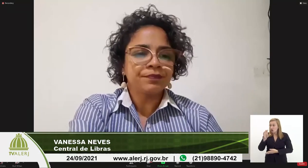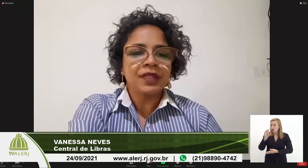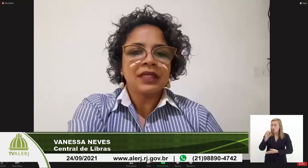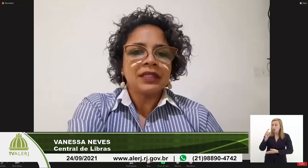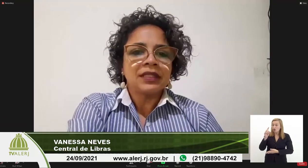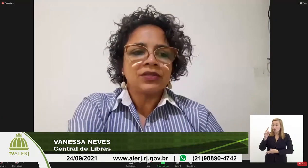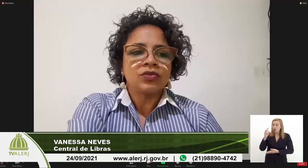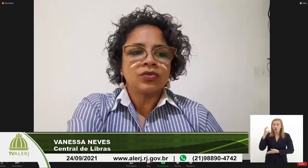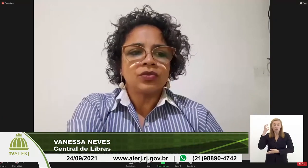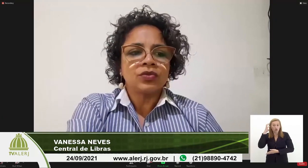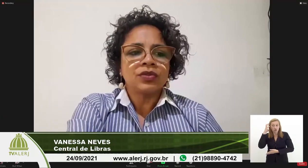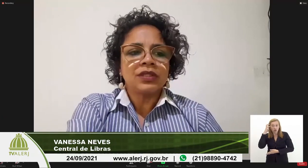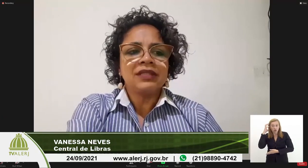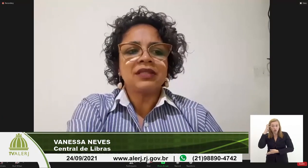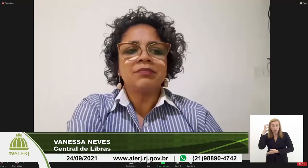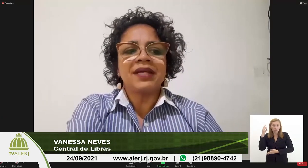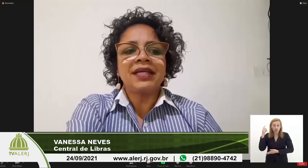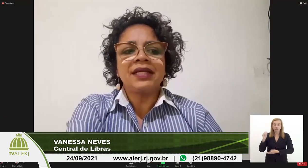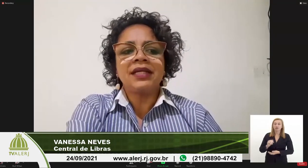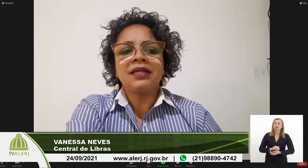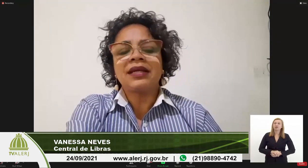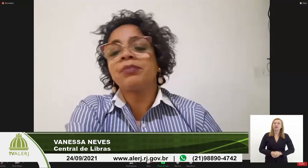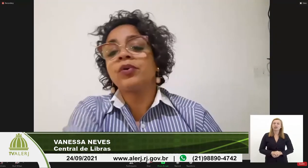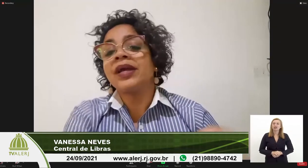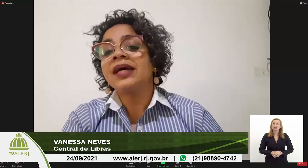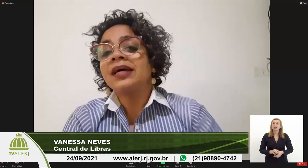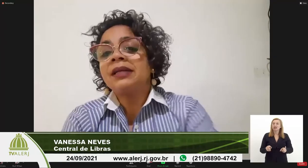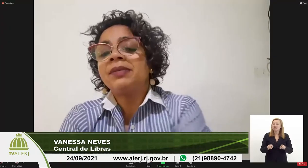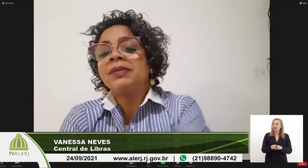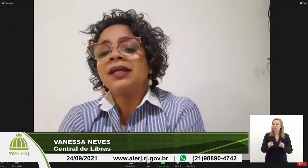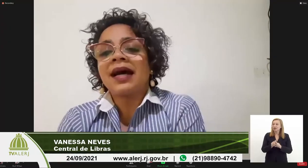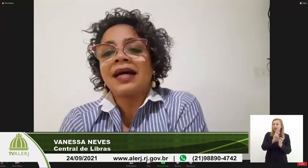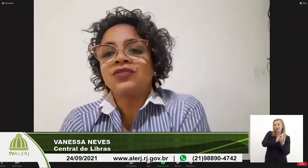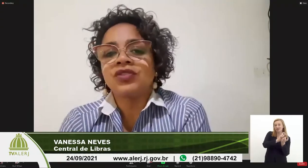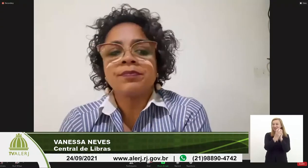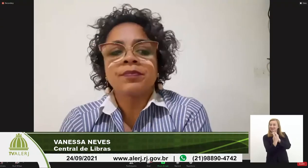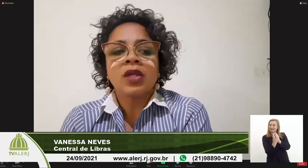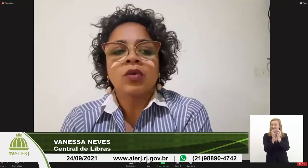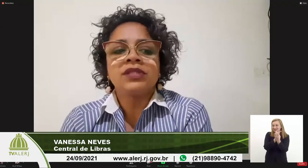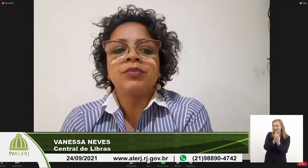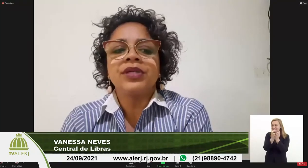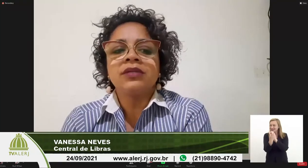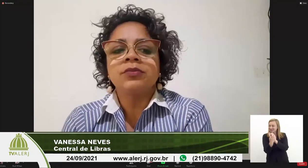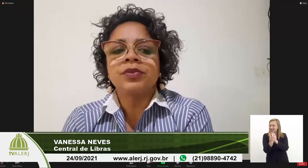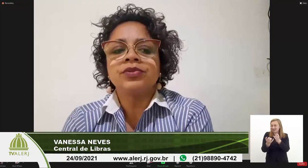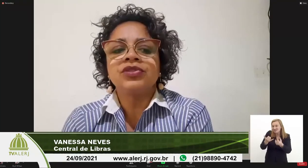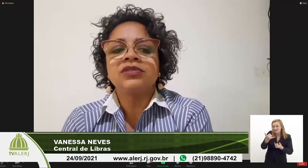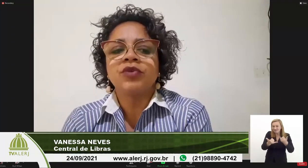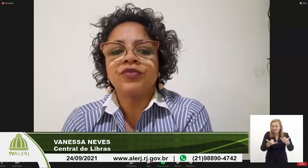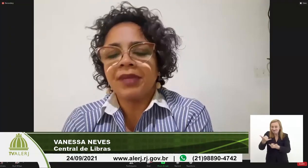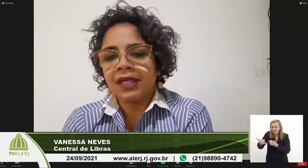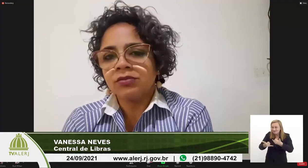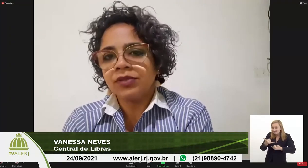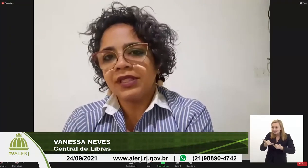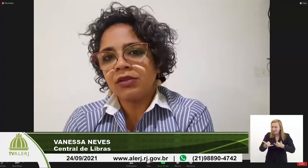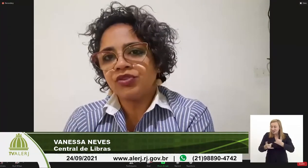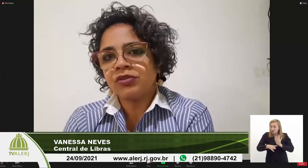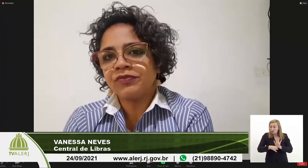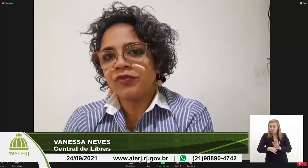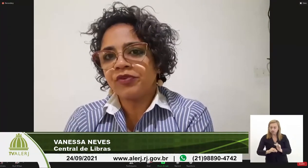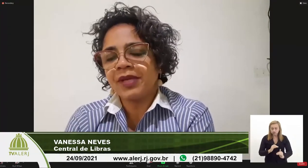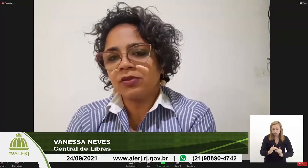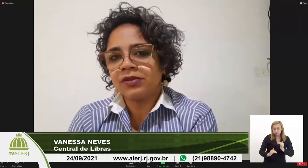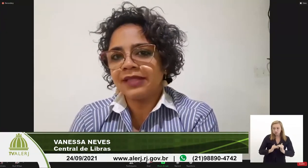e também capoeira e brincarte contribuindo para o desenvolvimento e